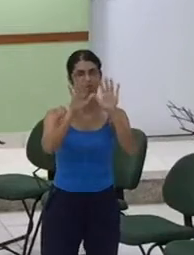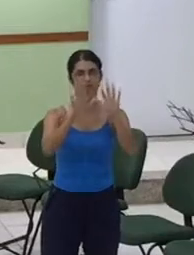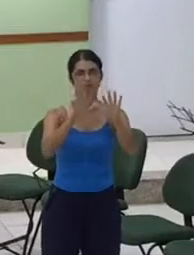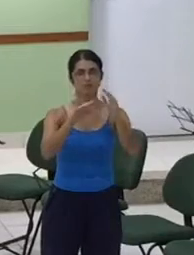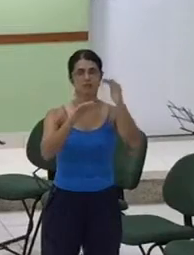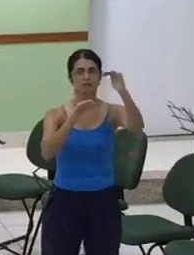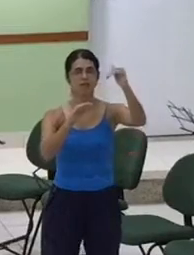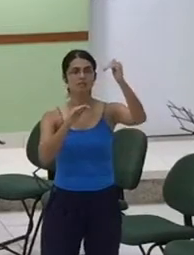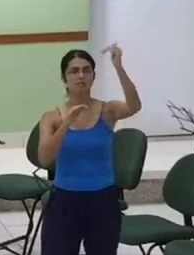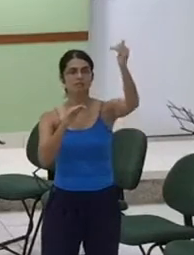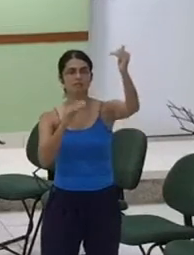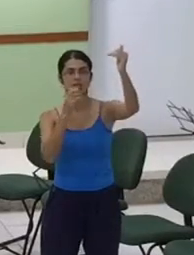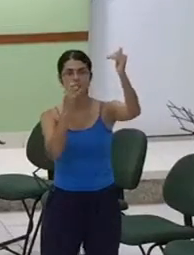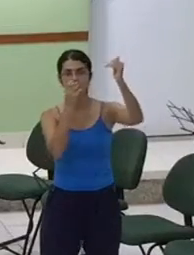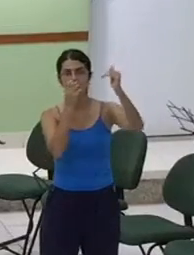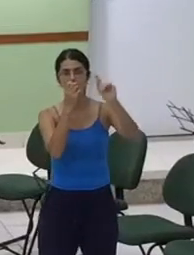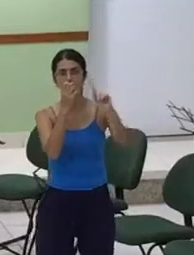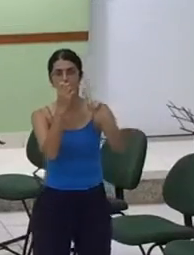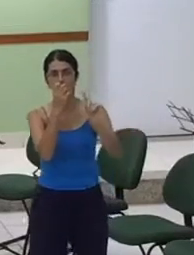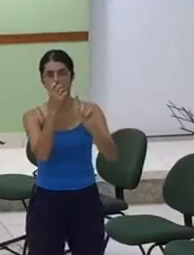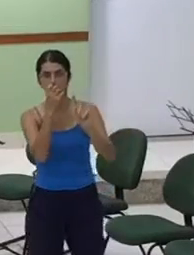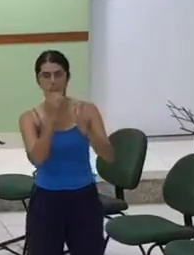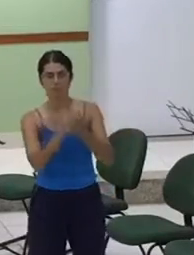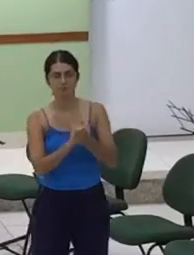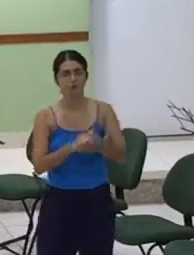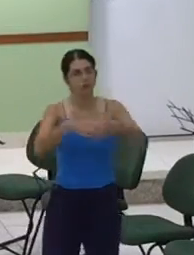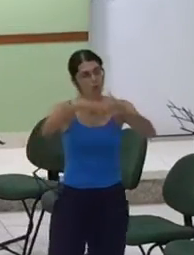Que os irmãos próximos Possam estar Cumprimentando